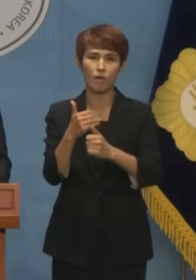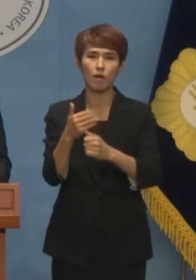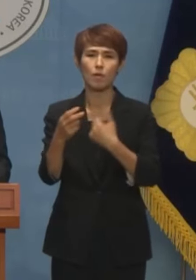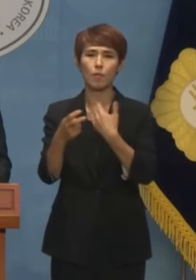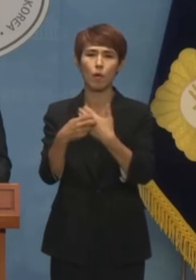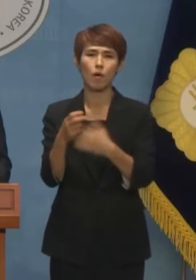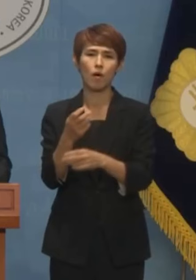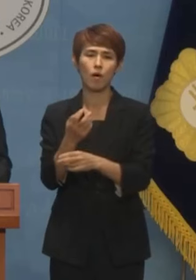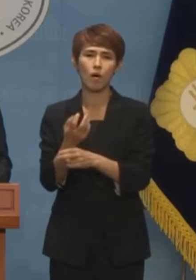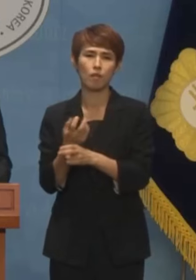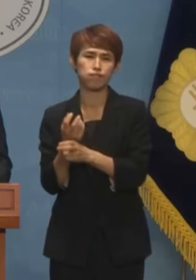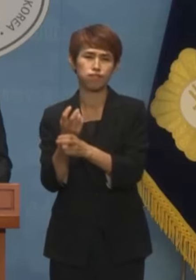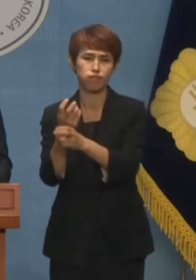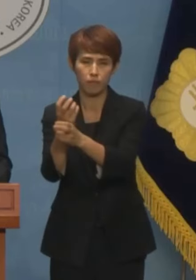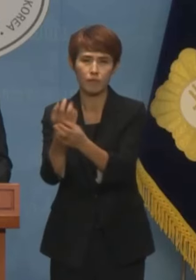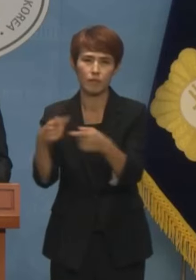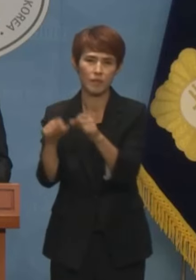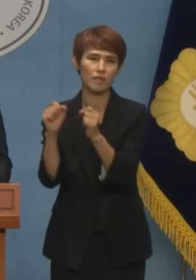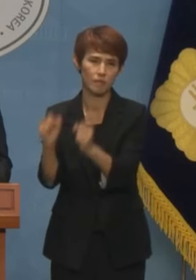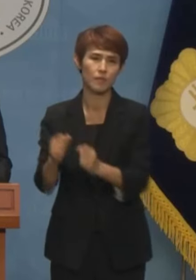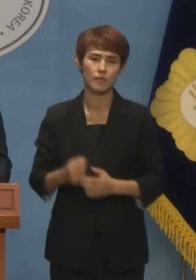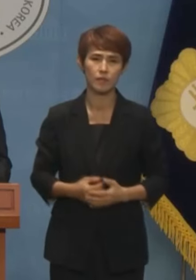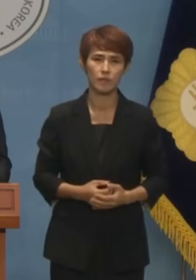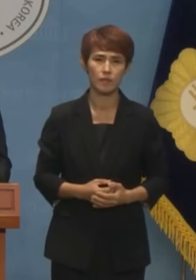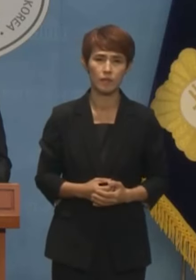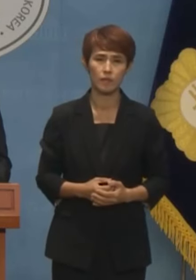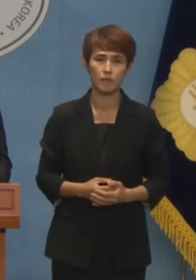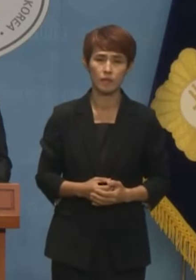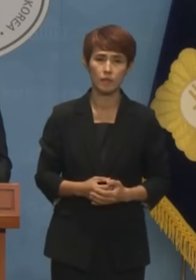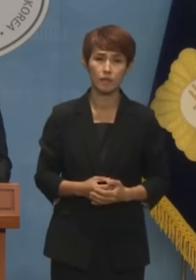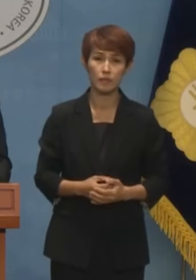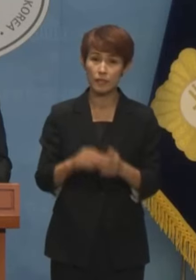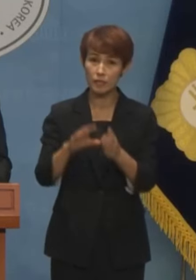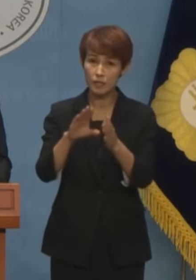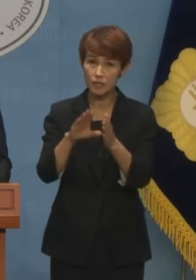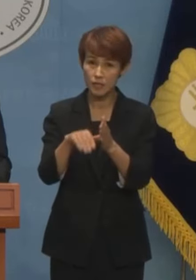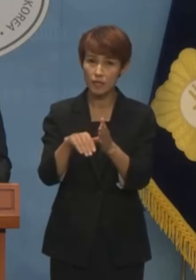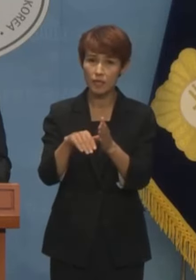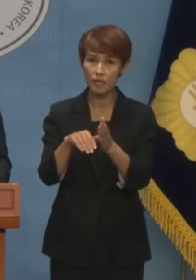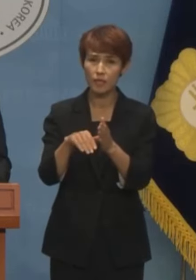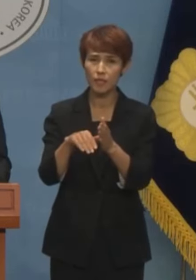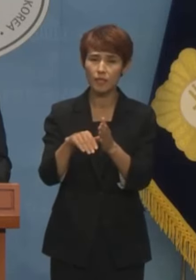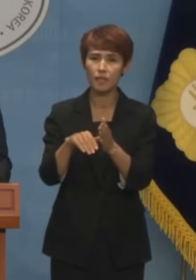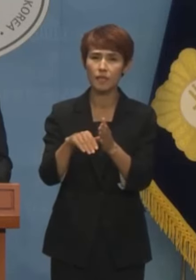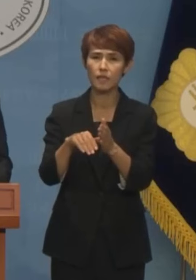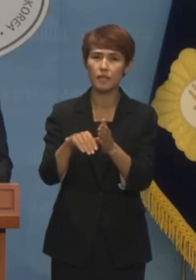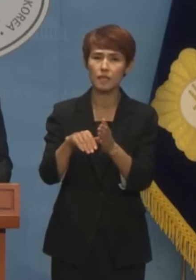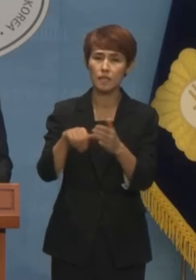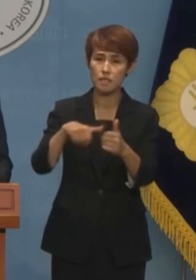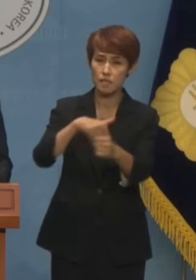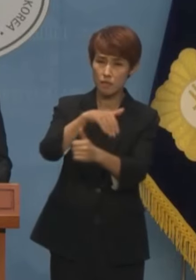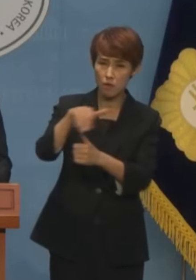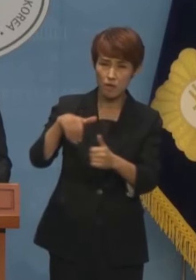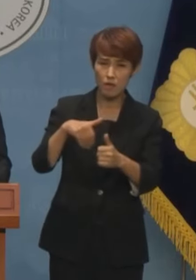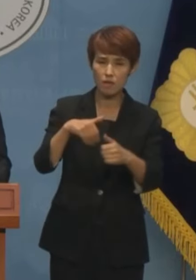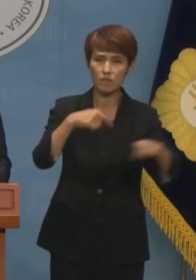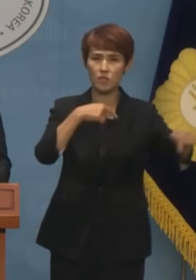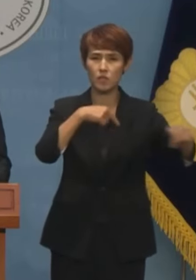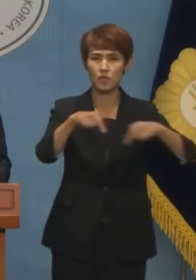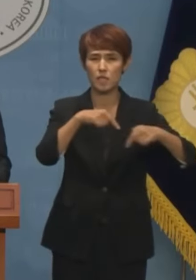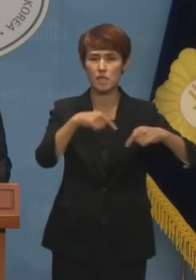함께 있었습니다. 그 과정에서 진행된 일련의 일을 정쟁화하는